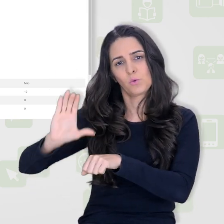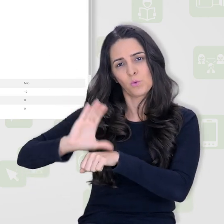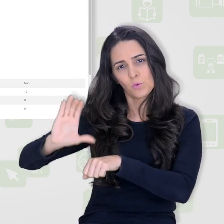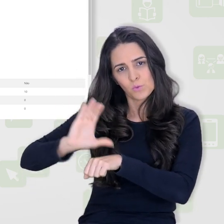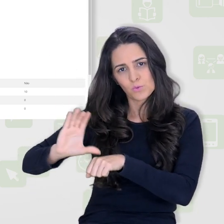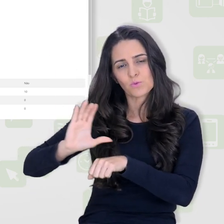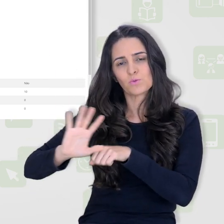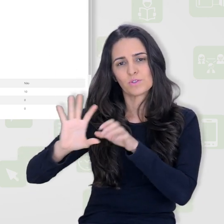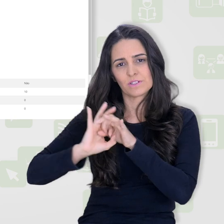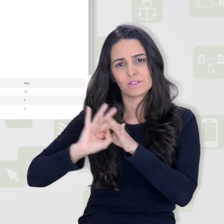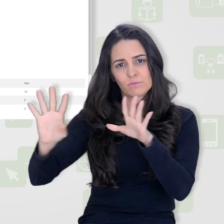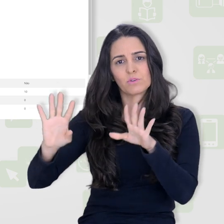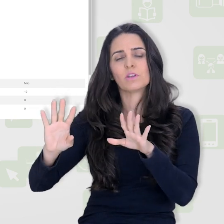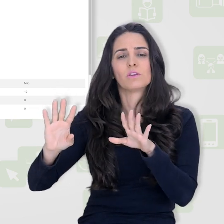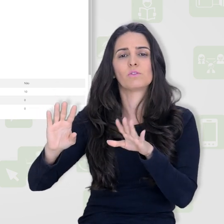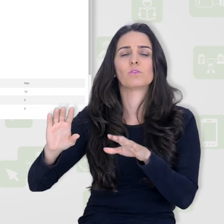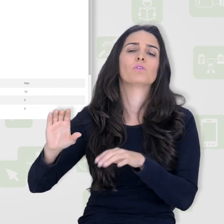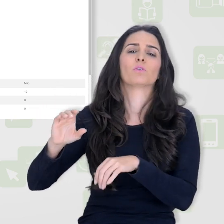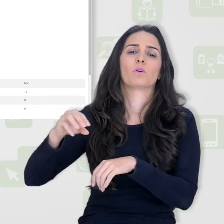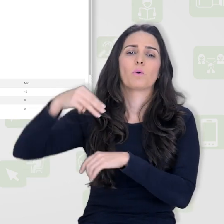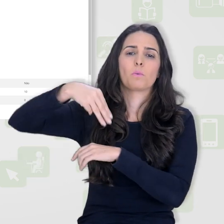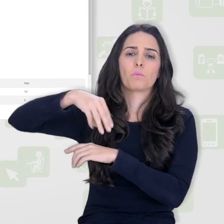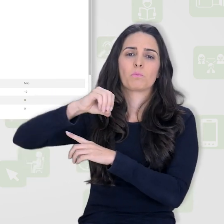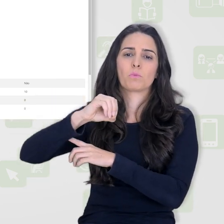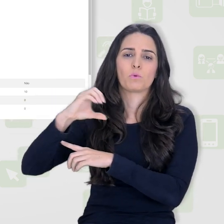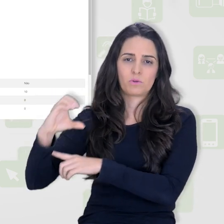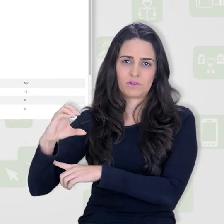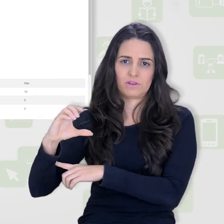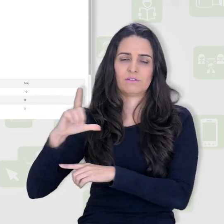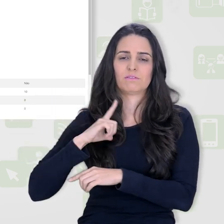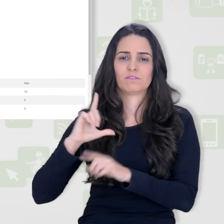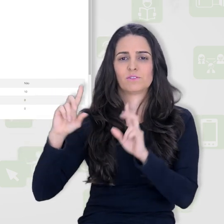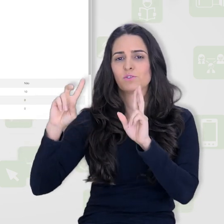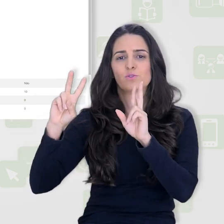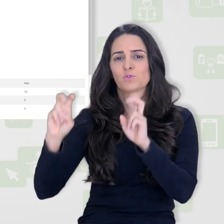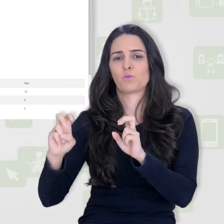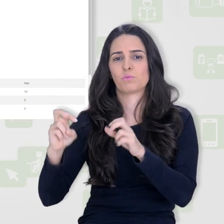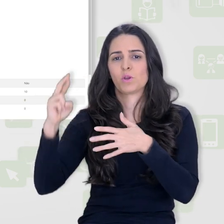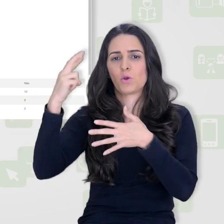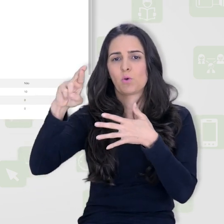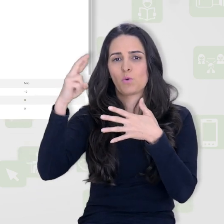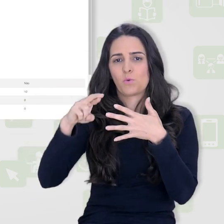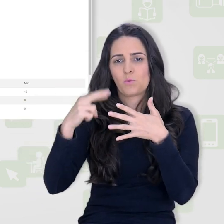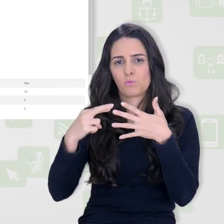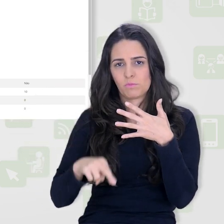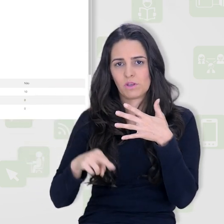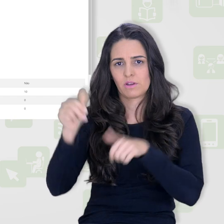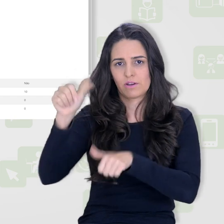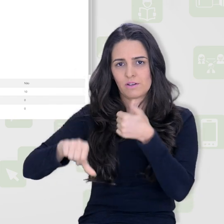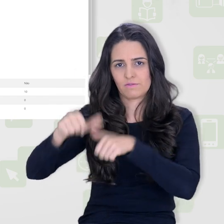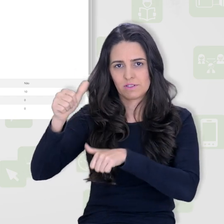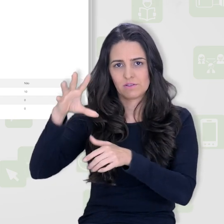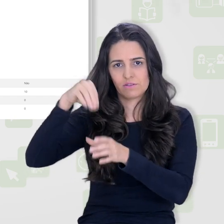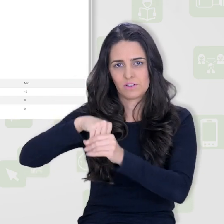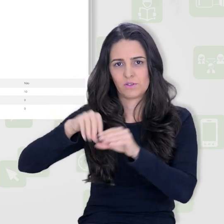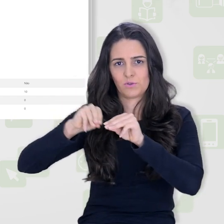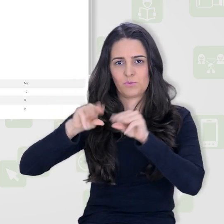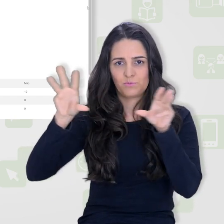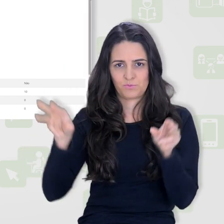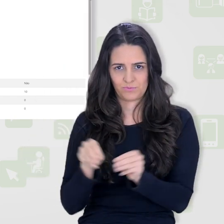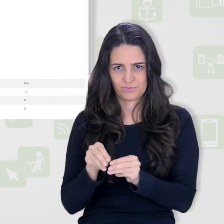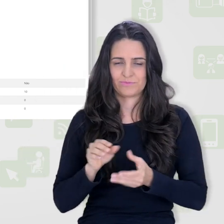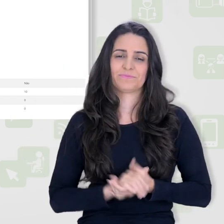curso que está disponível na plataforma de cursos abertos do IFES sobre rubrica de avaliação no Moodle.